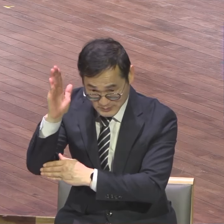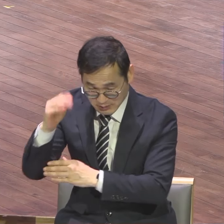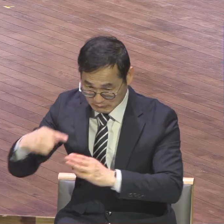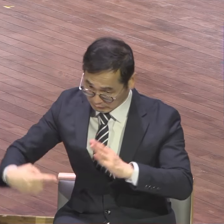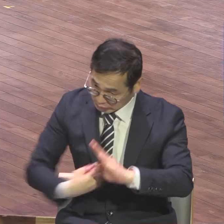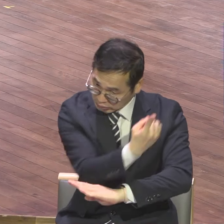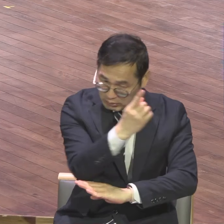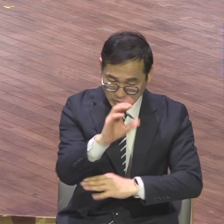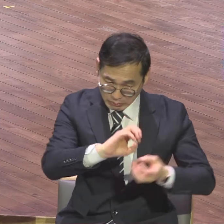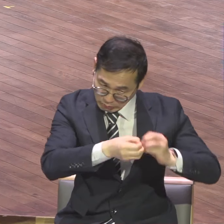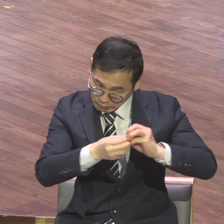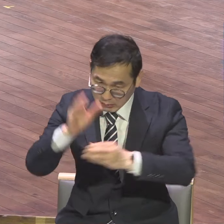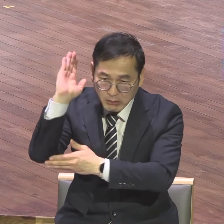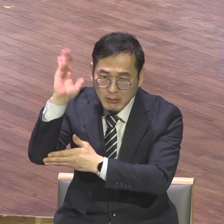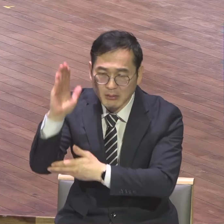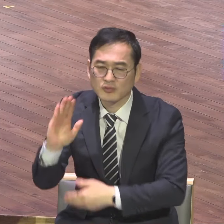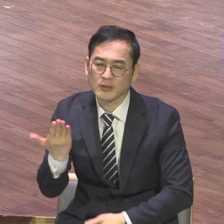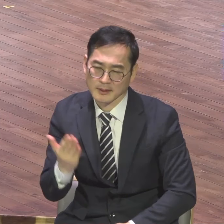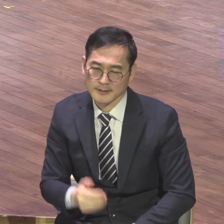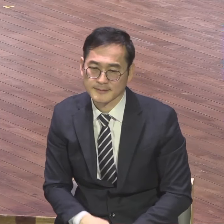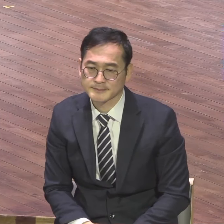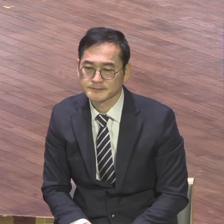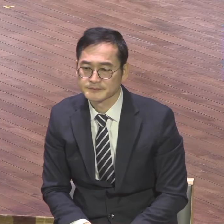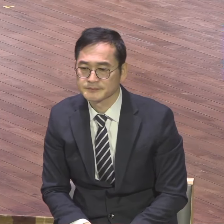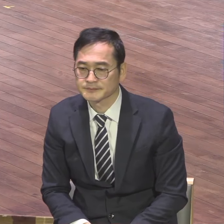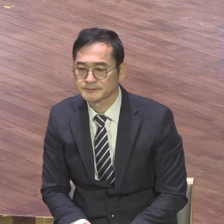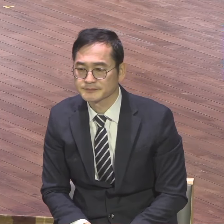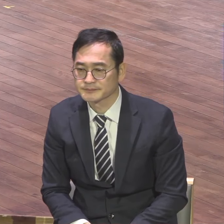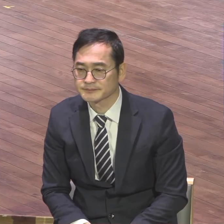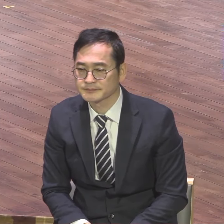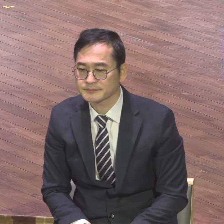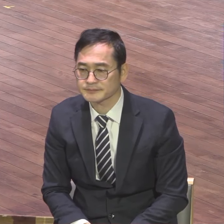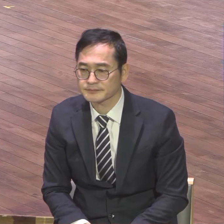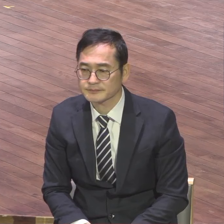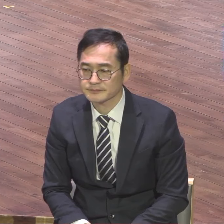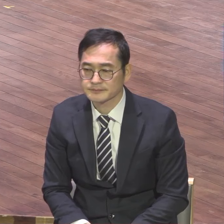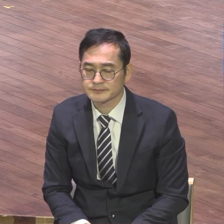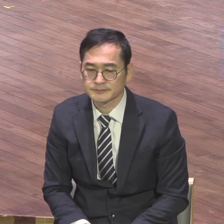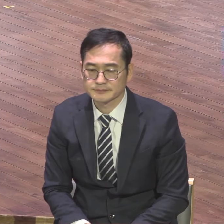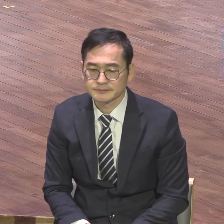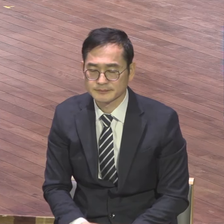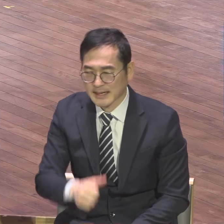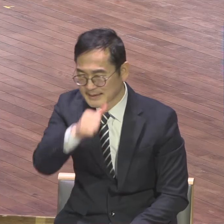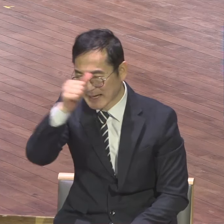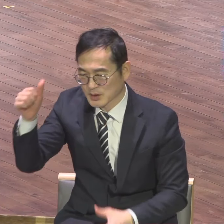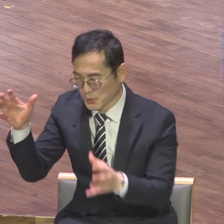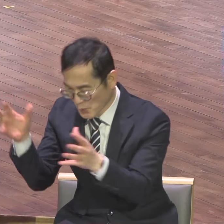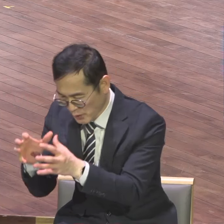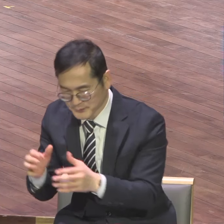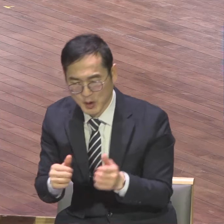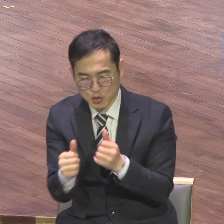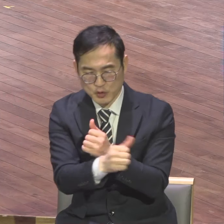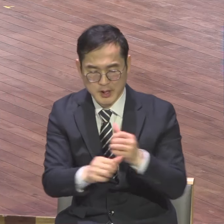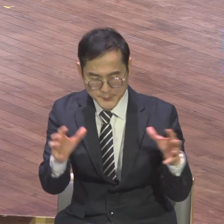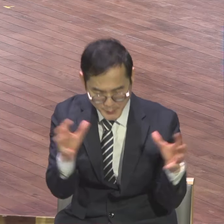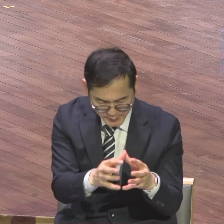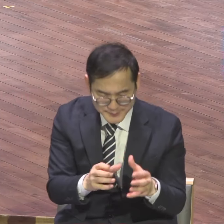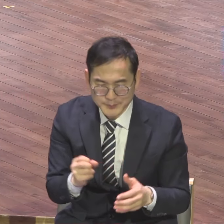그래서 중요한 게요 여러분 꼭 장로들 모임 하든지 위원회 무슨 구역에 모임 하든지 기관